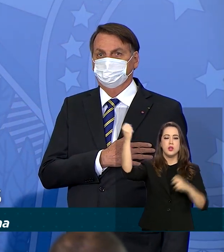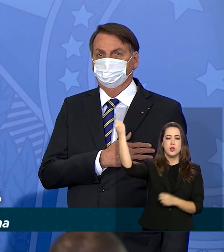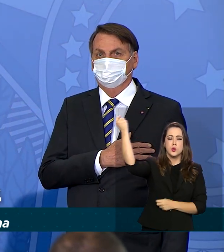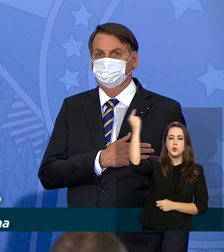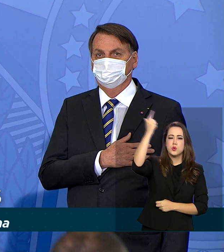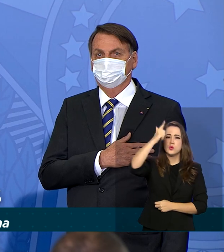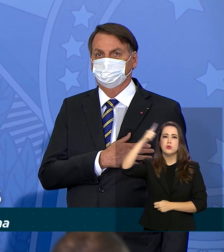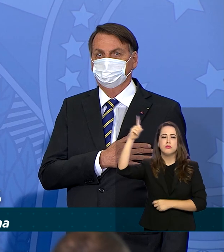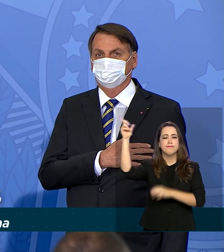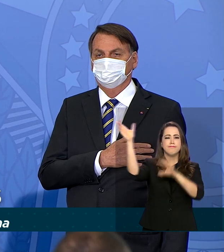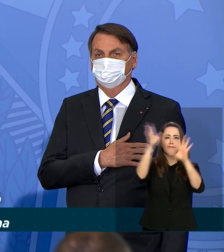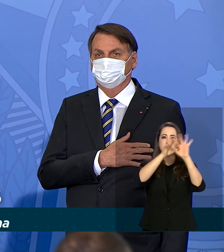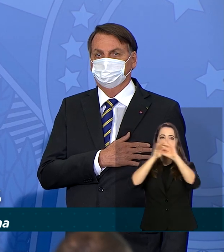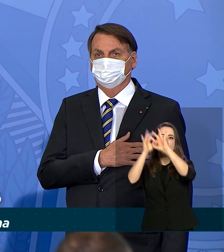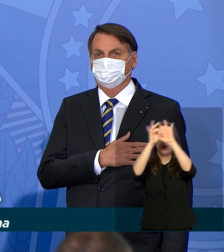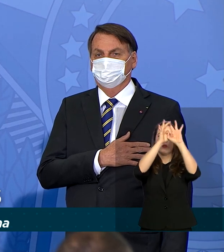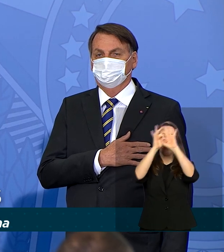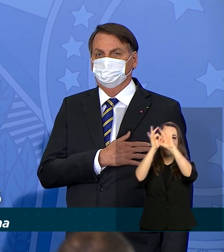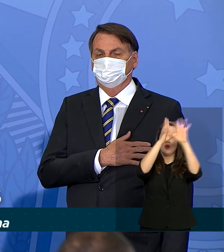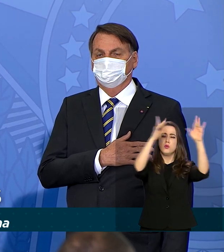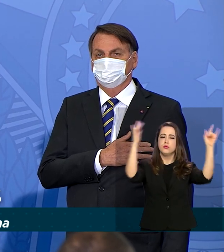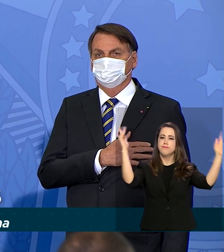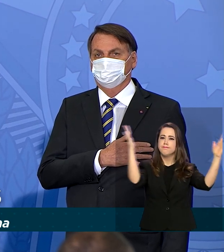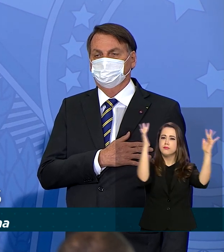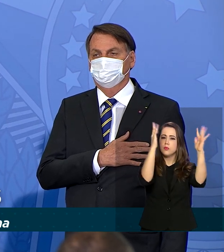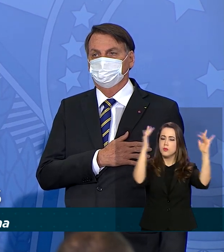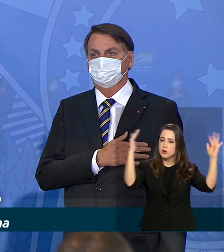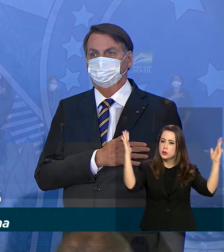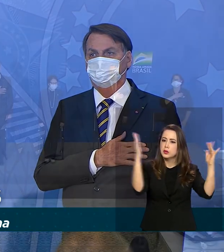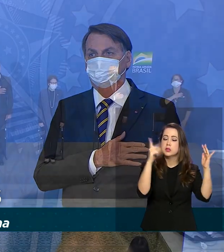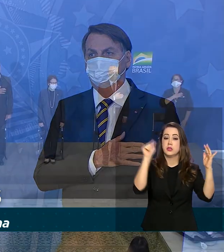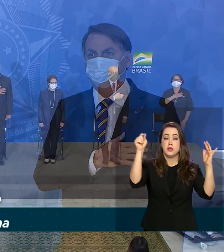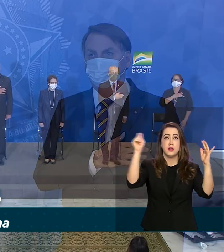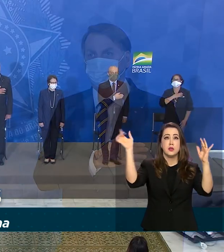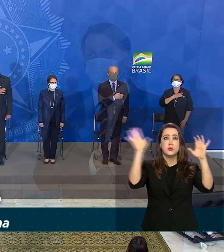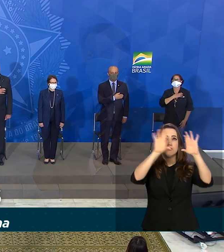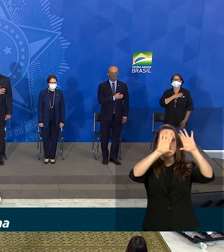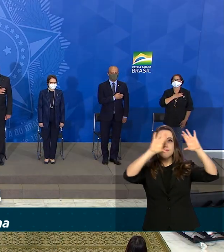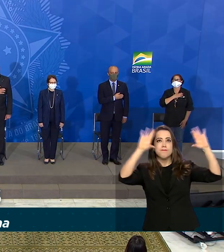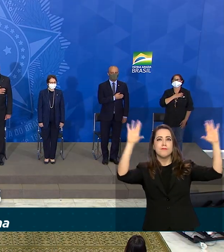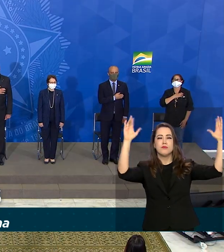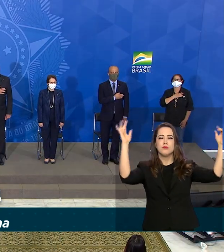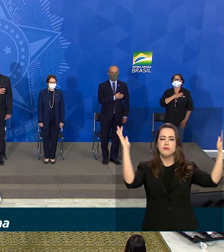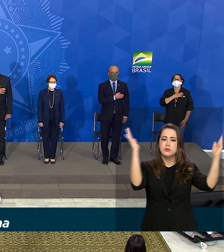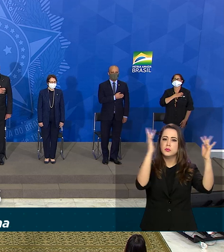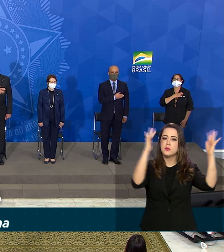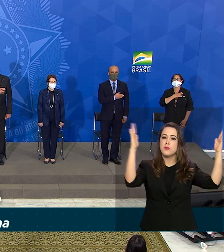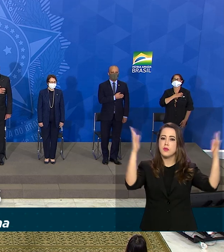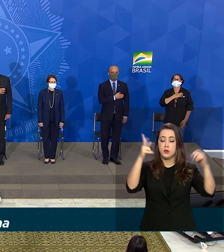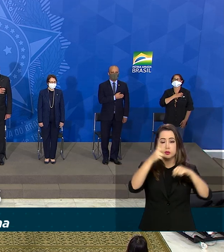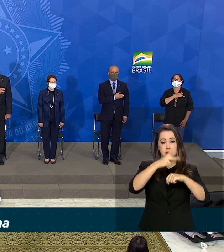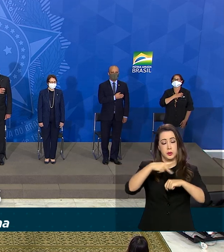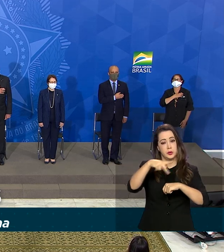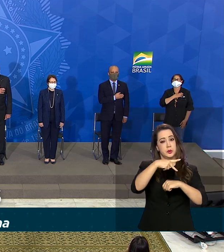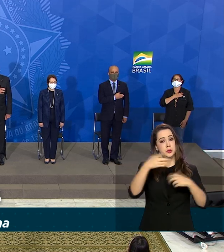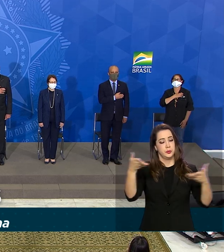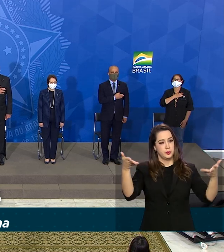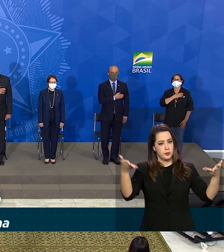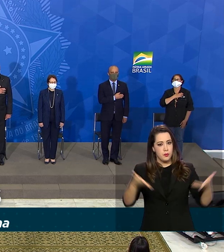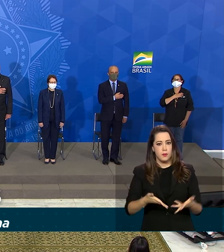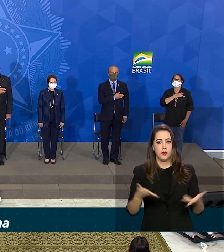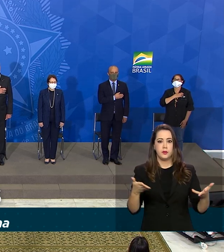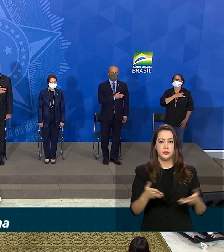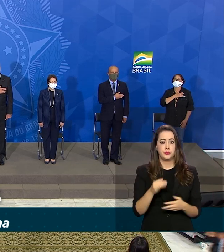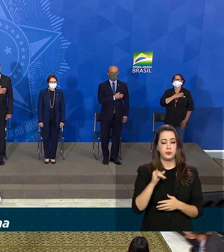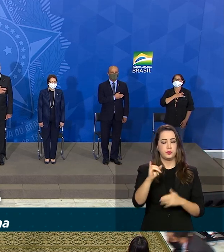do Sol da Liberdade, em grandes lóxidos, primão do céu da pátria nesse instante.